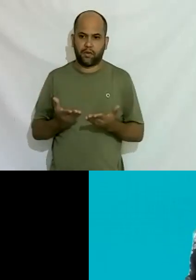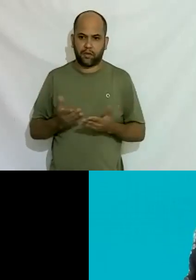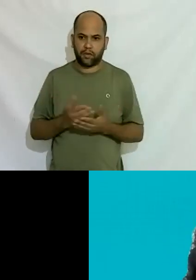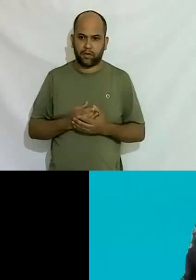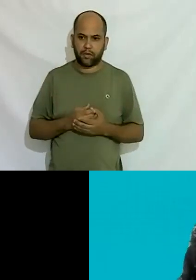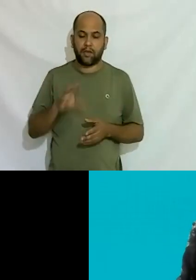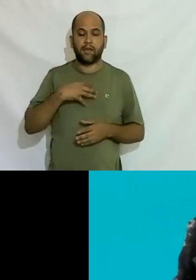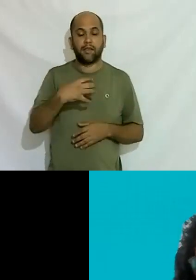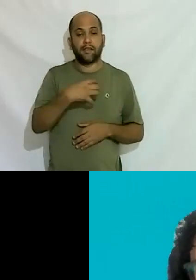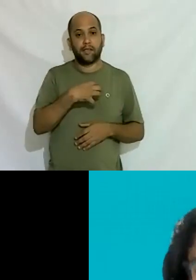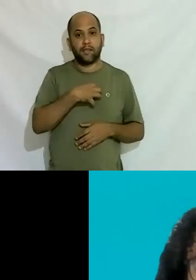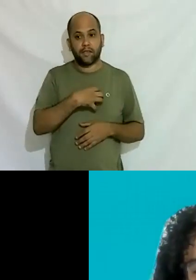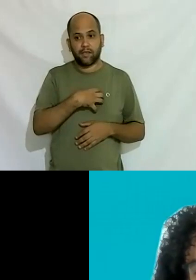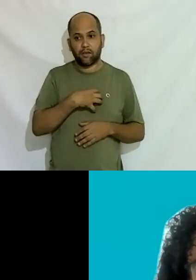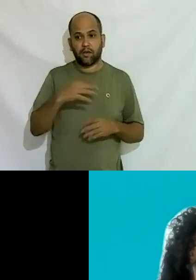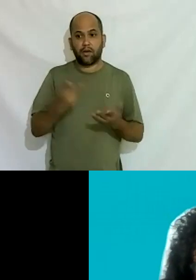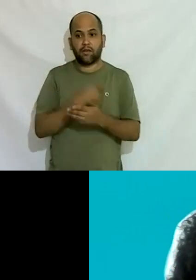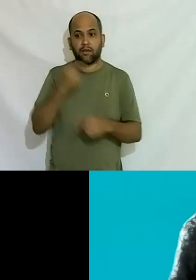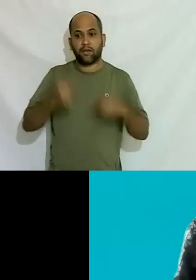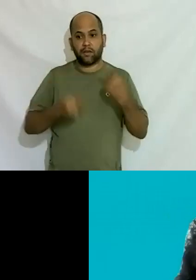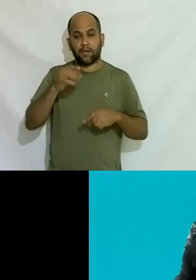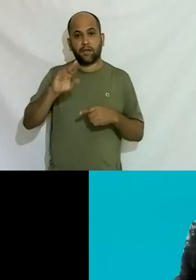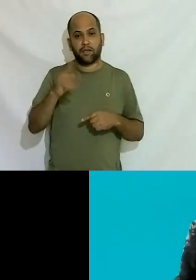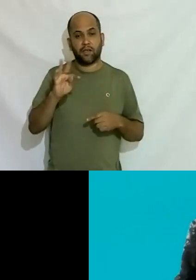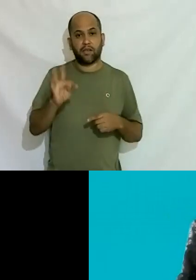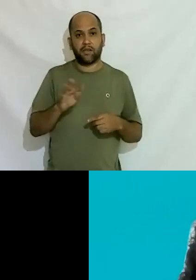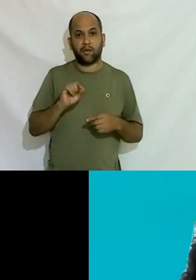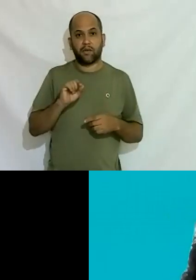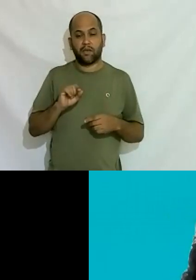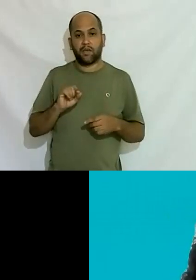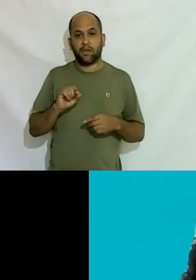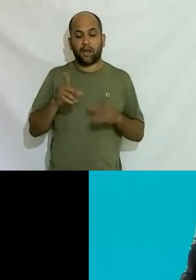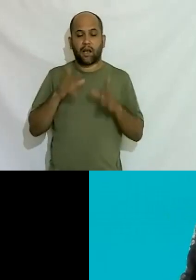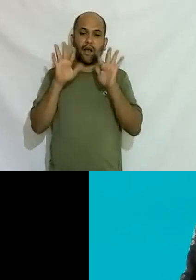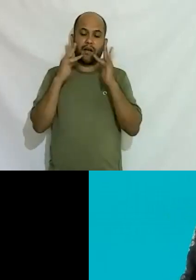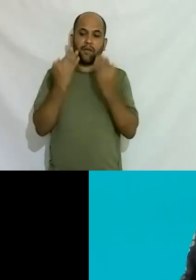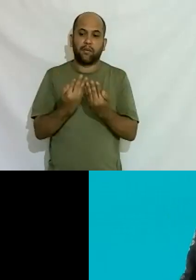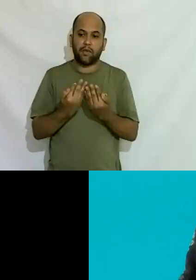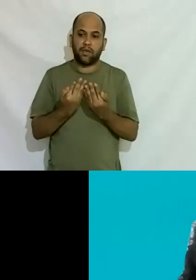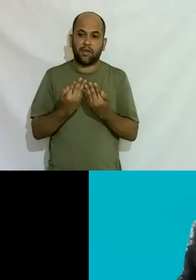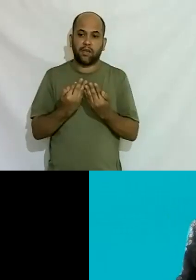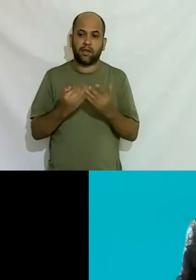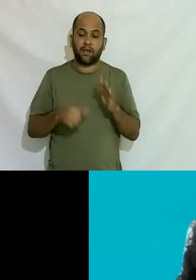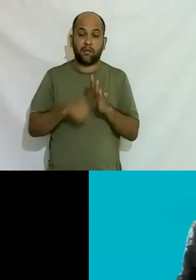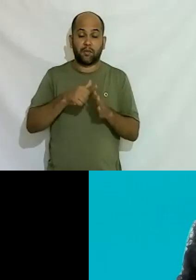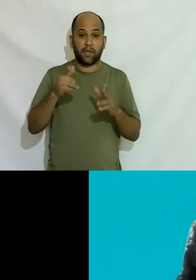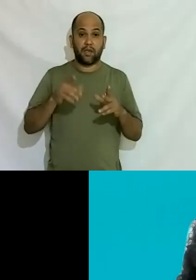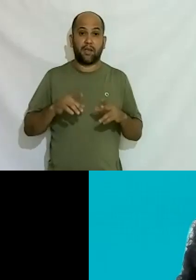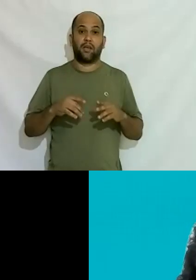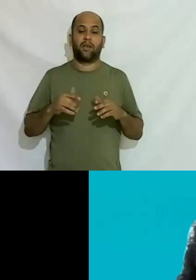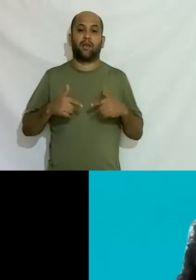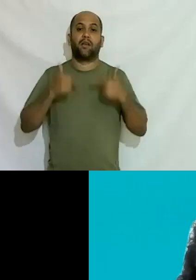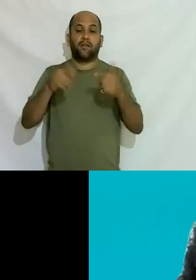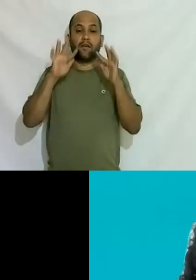sentido aí rolou um debate aqui no chat que foi assim a família a primeira reação da família é